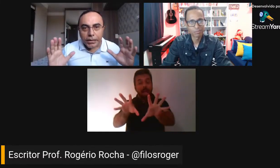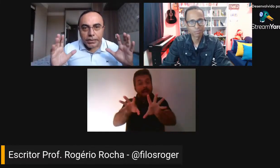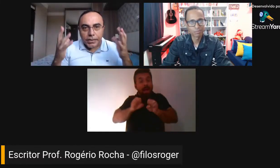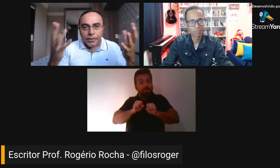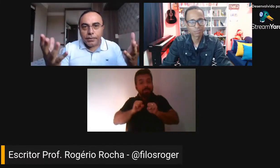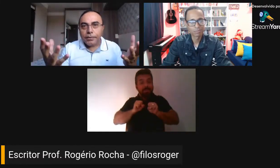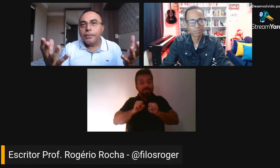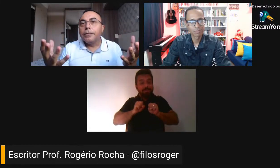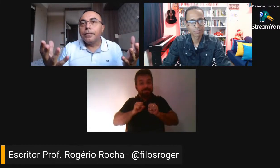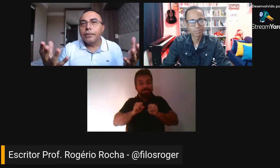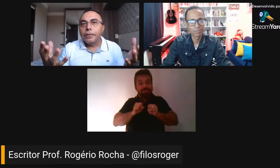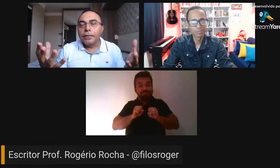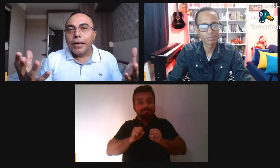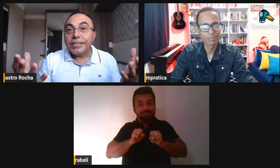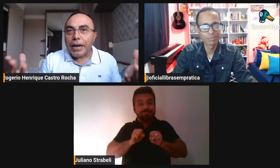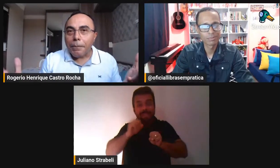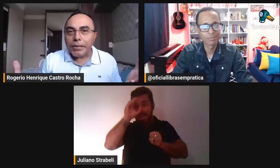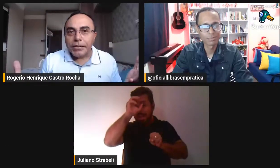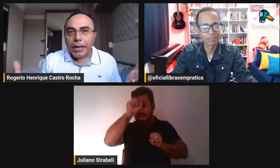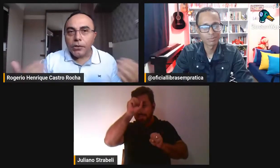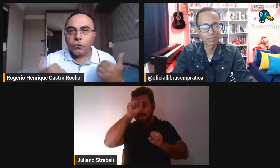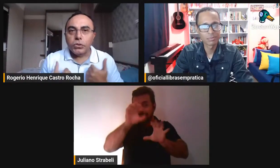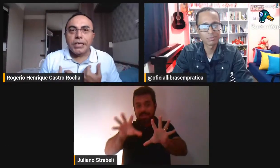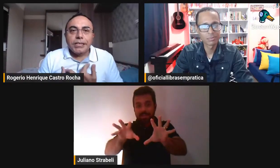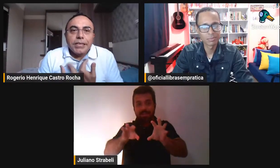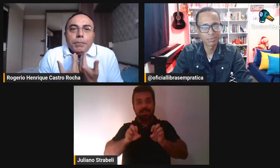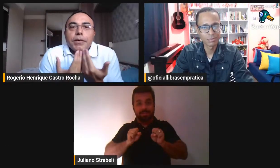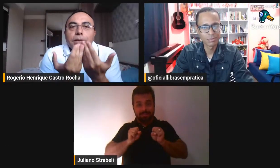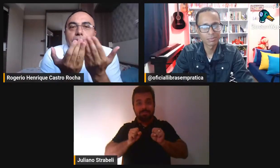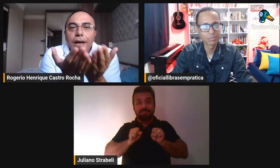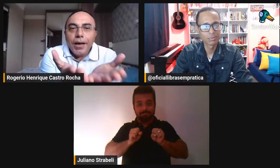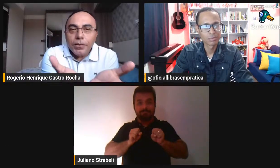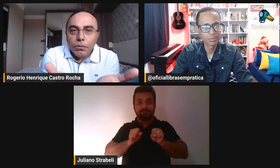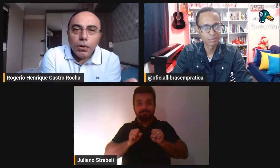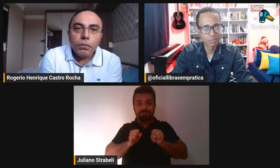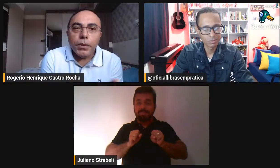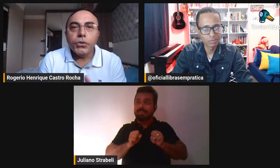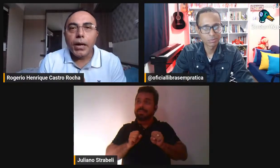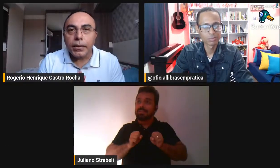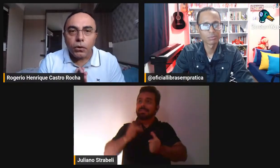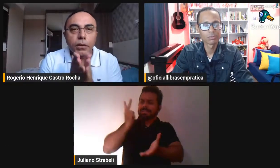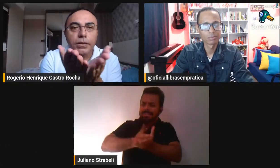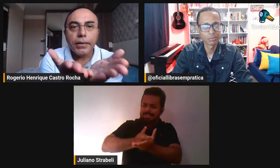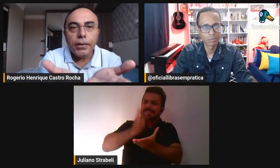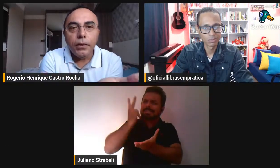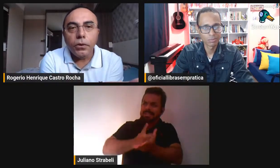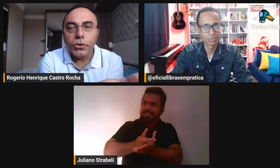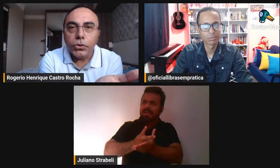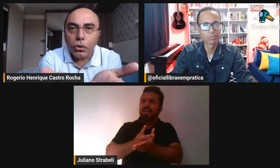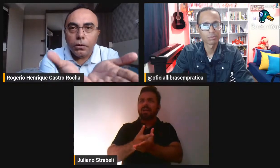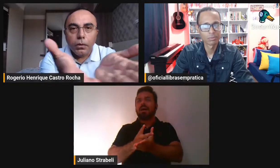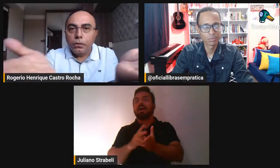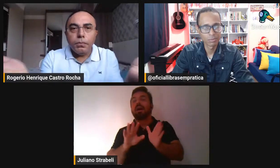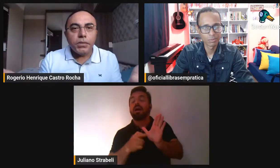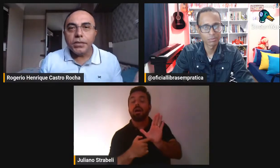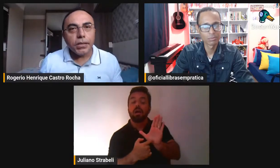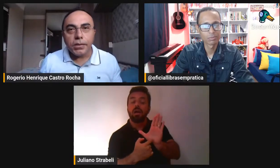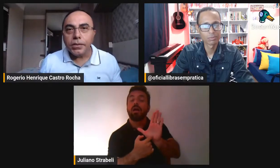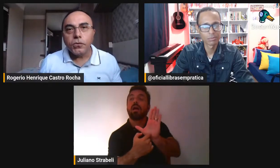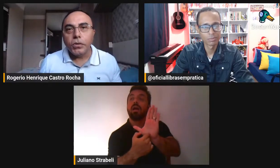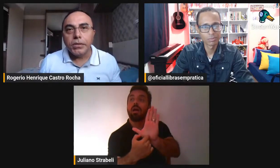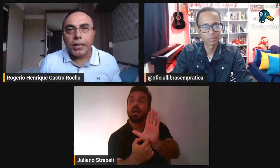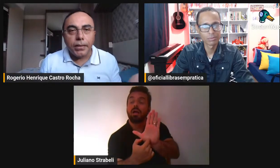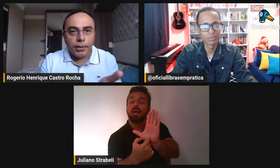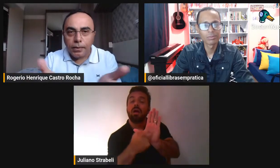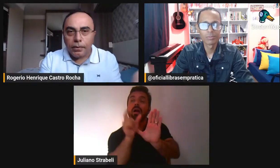não pode ter essa capacidade? Eu vou ter sempre que dar de mão beijada. Olha, está aqui, gente. Não precisa